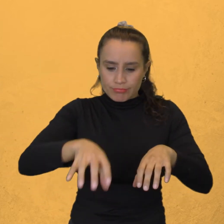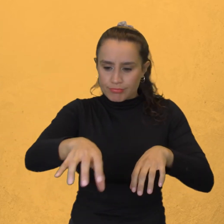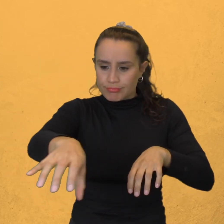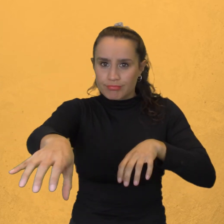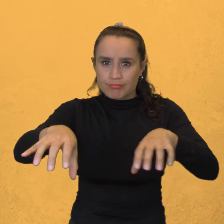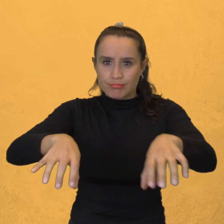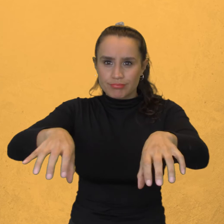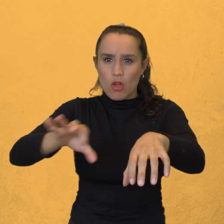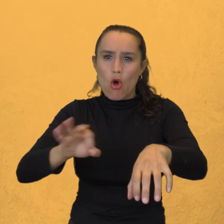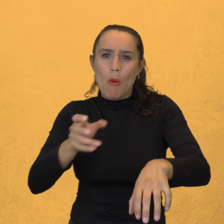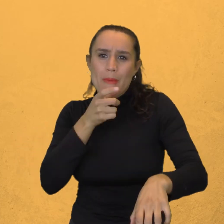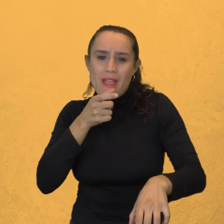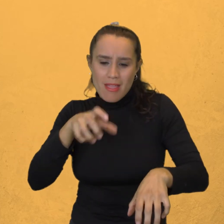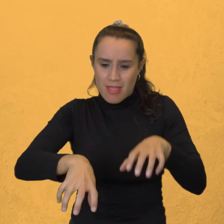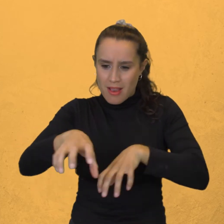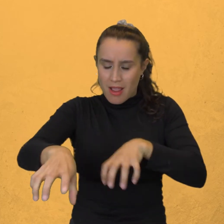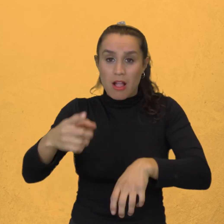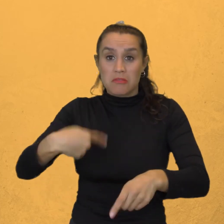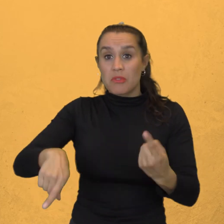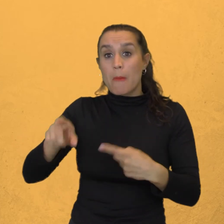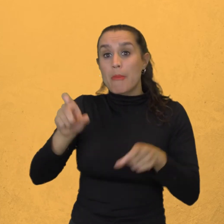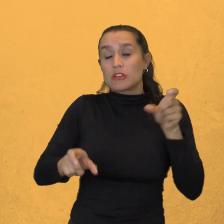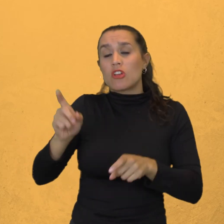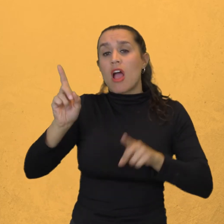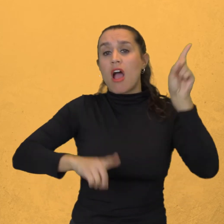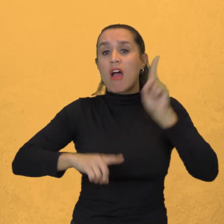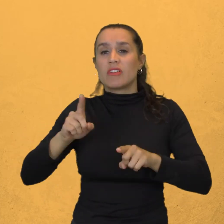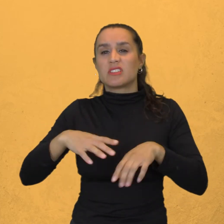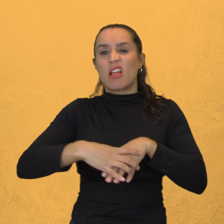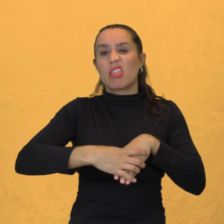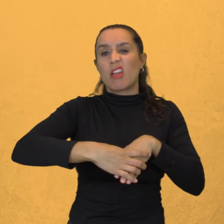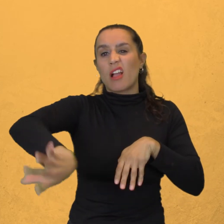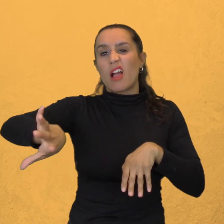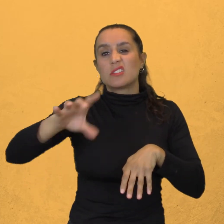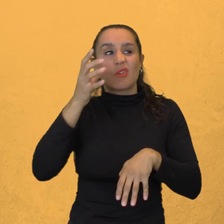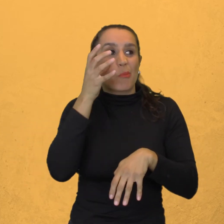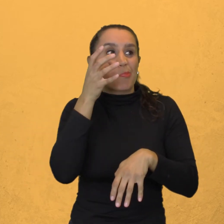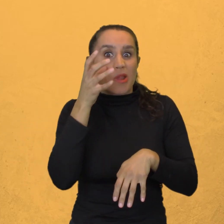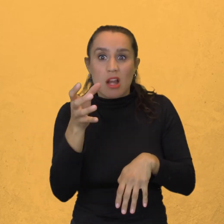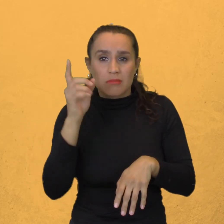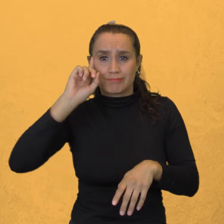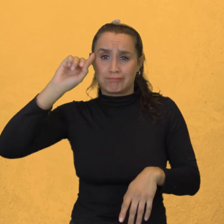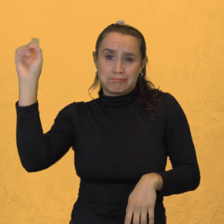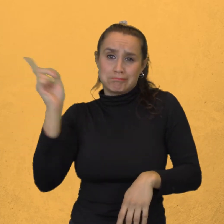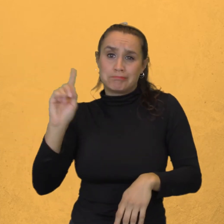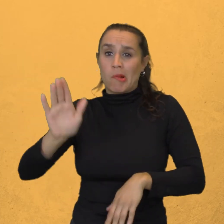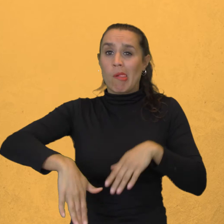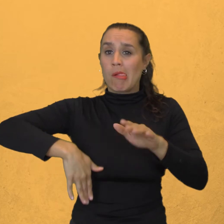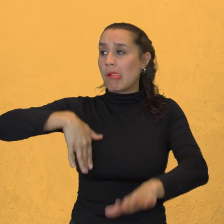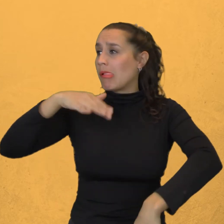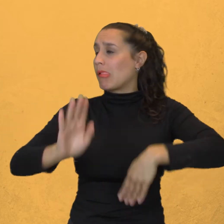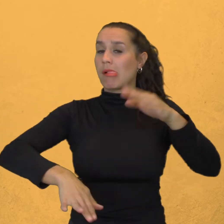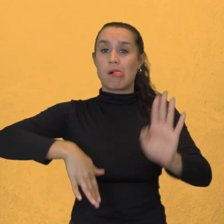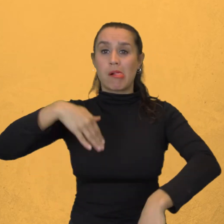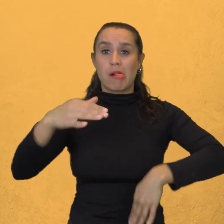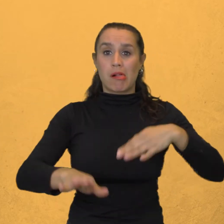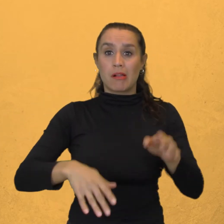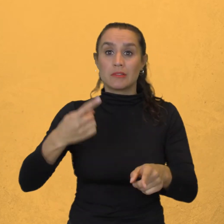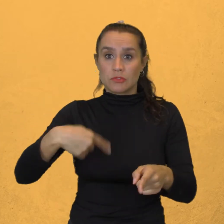Y como sus habitantes A veces caminaban descalzos Sin saber el peligro que ellos representaban Eran propensos a tener